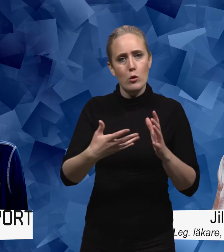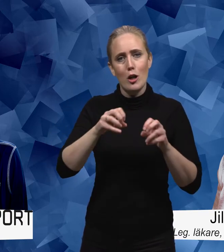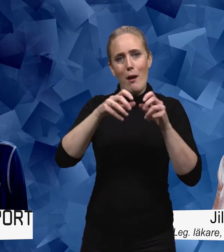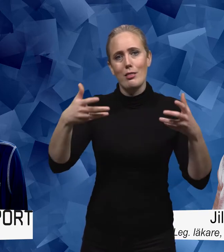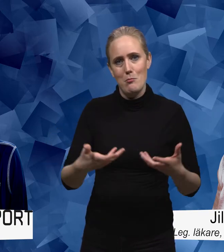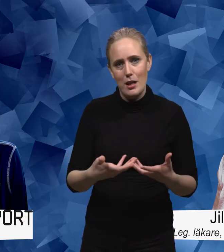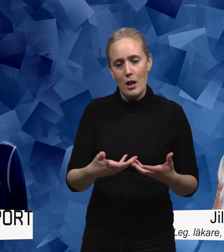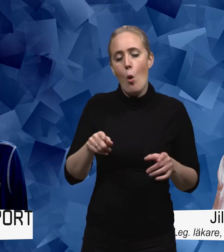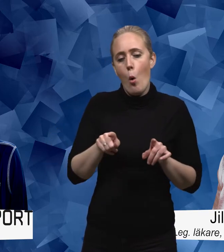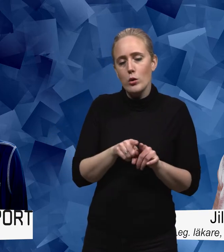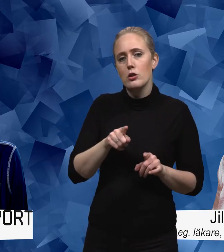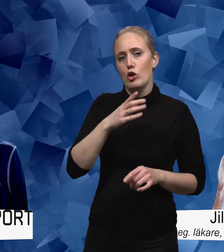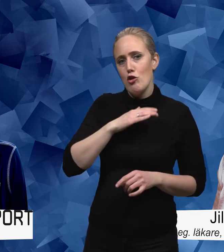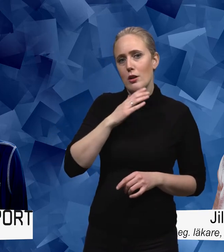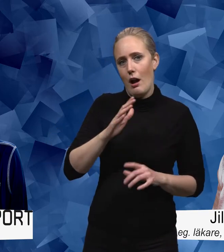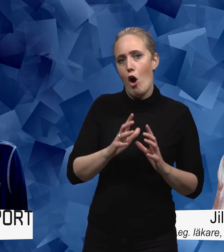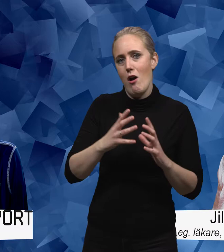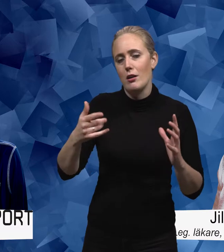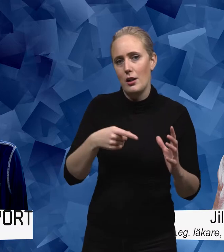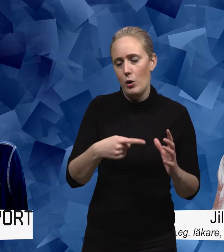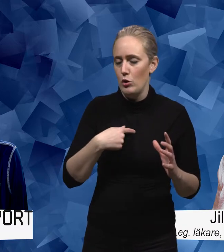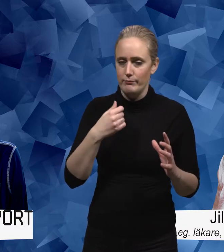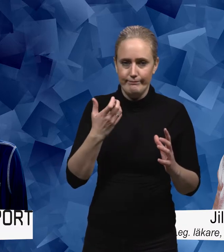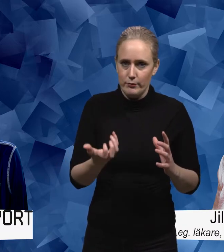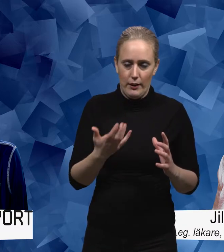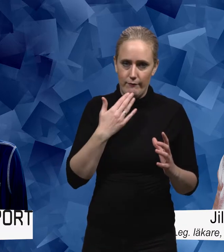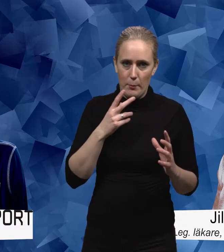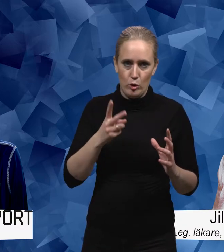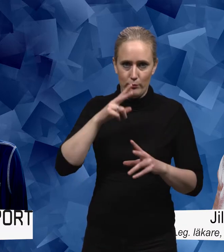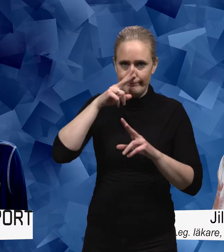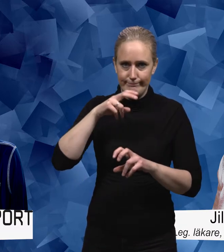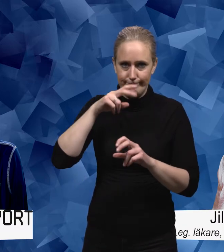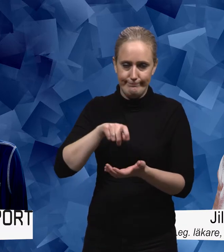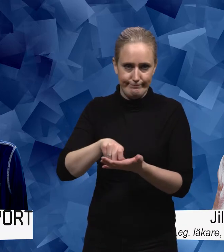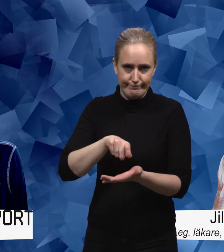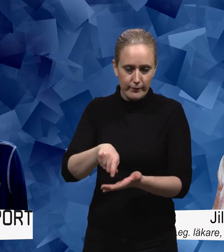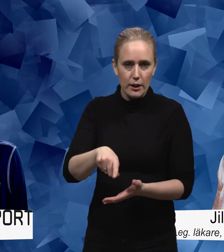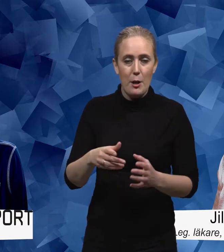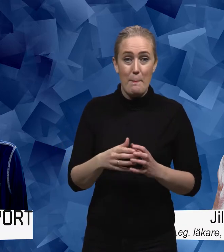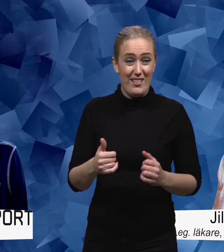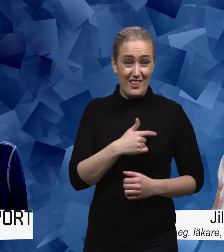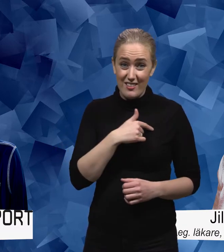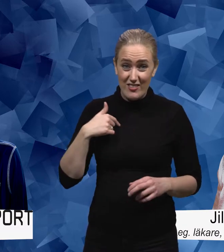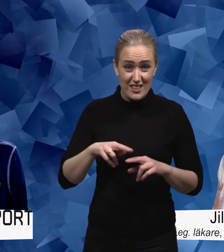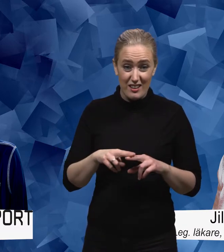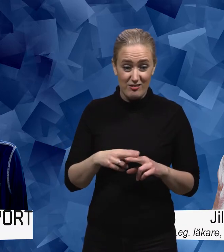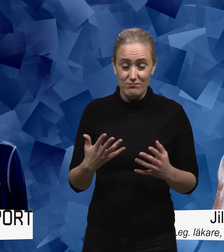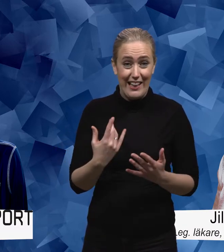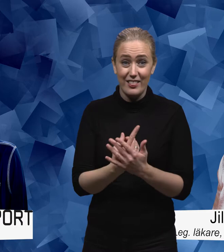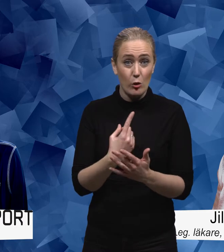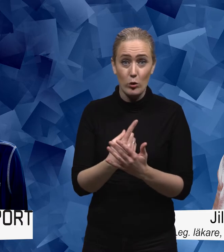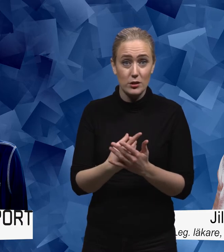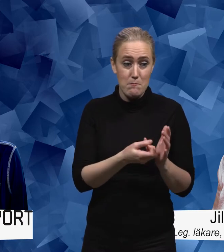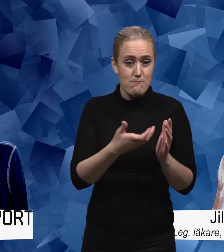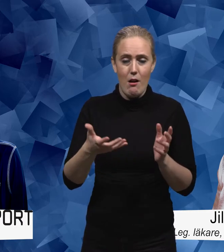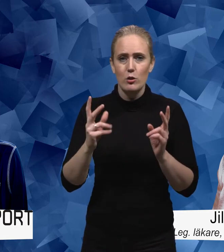pandemin hos unga. Jag kommer inte ihåg vem som hade gjort den som sagt var. Och det tycker ju ingen av oss är speciellt konstigt. Det